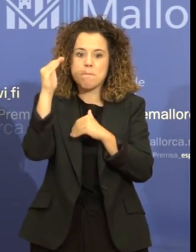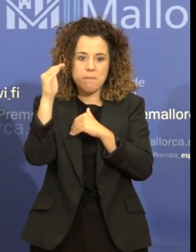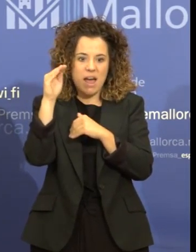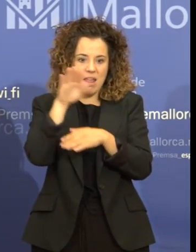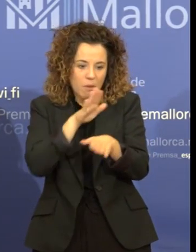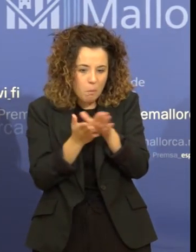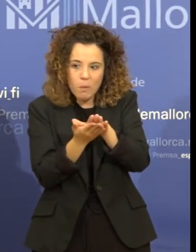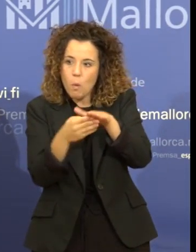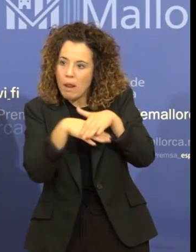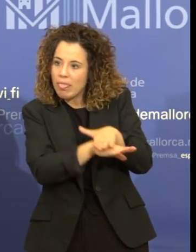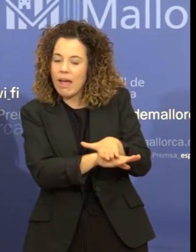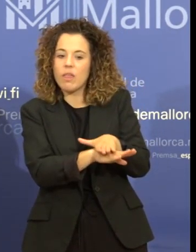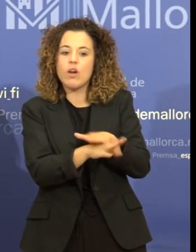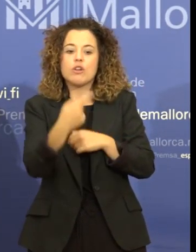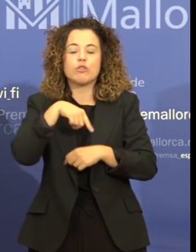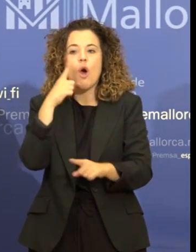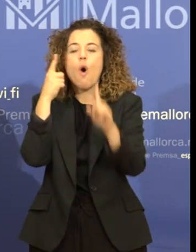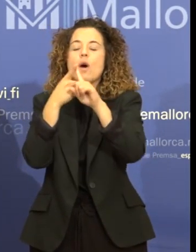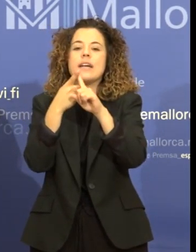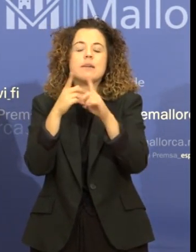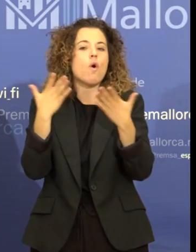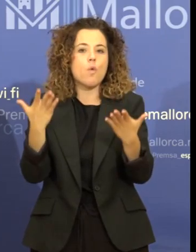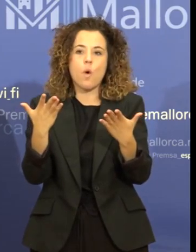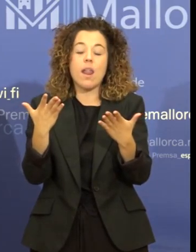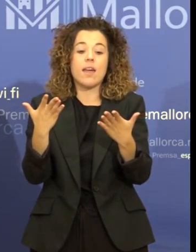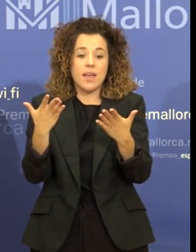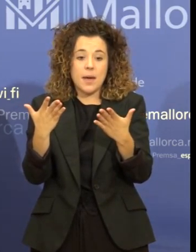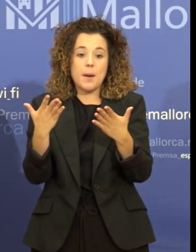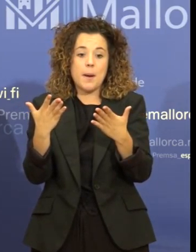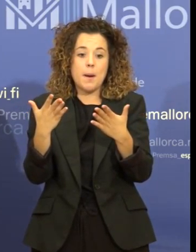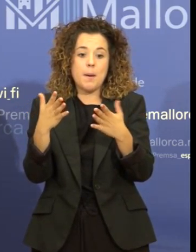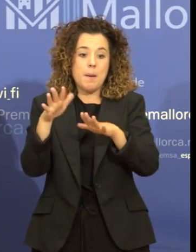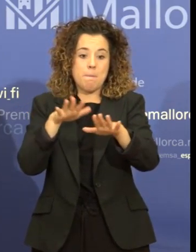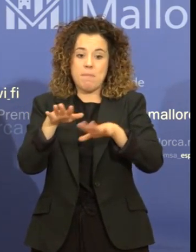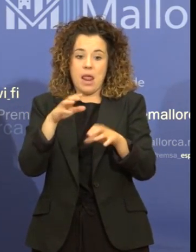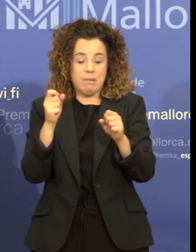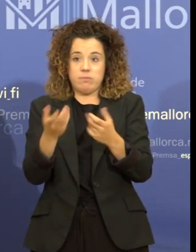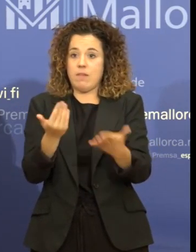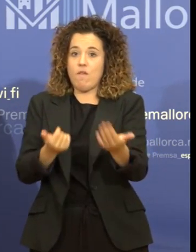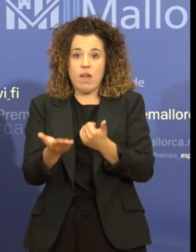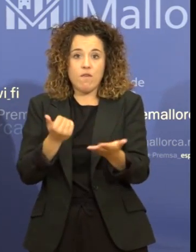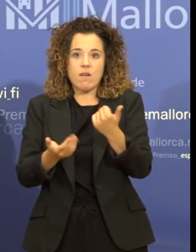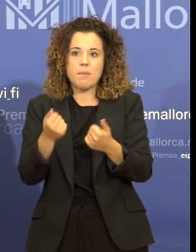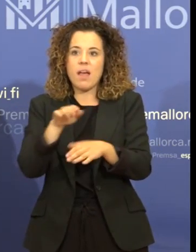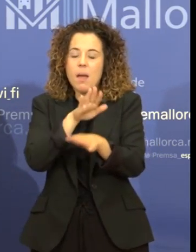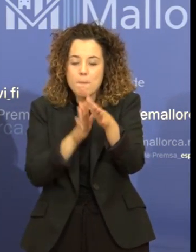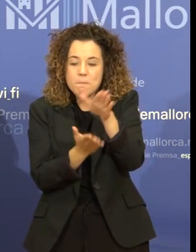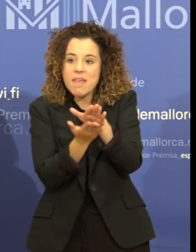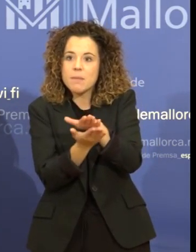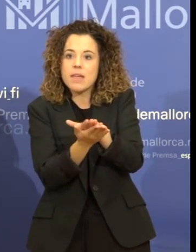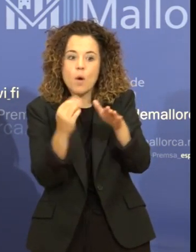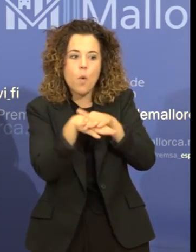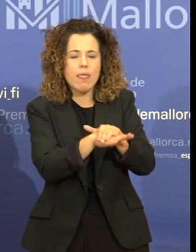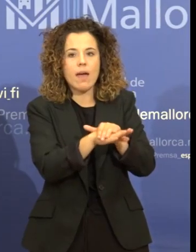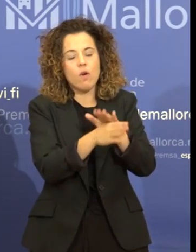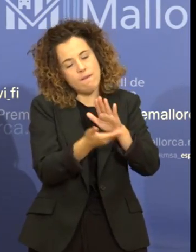dels objectius que vam marcar va ser el pla de xoc per poder treure endavant aquests 1.000 expedients que varen trobar sense tramitar.